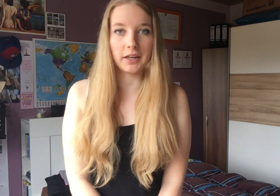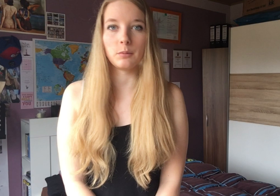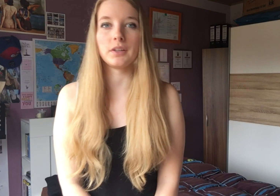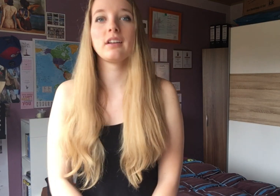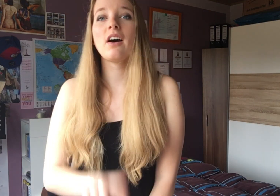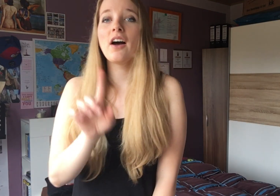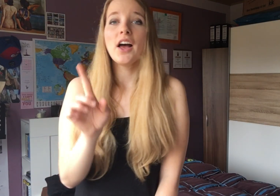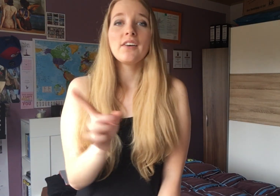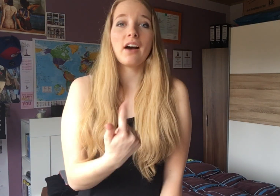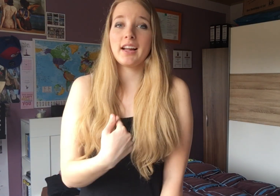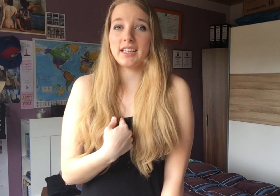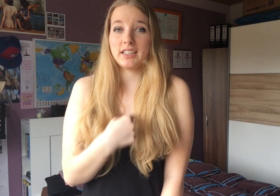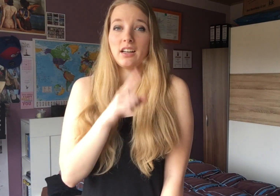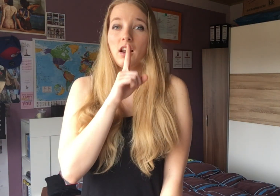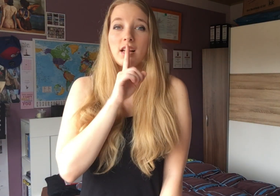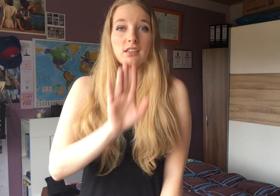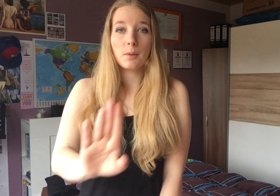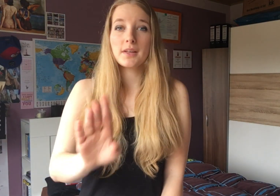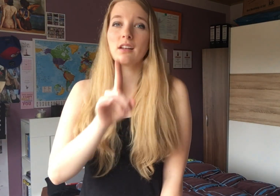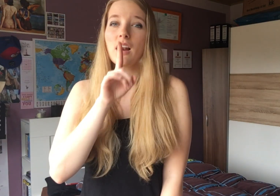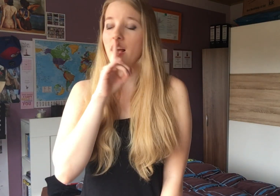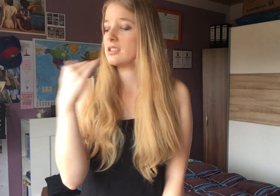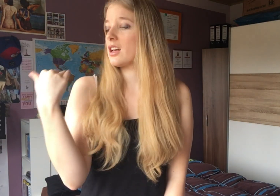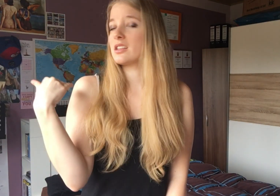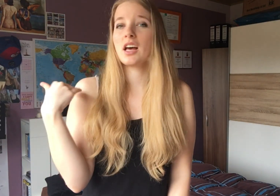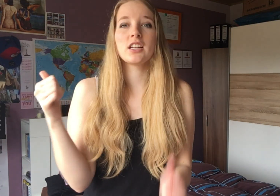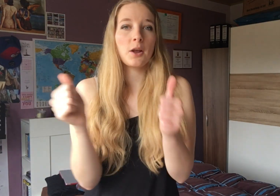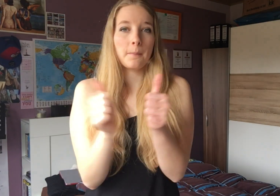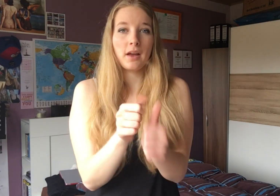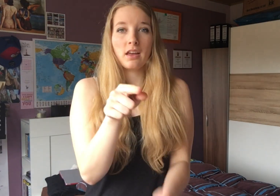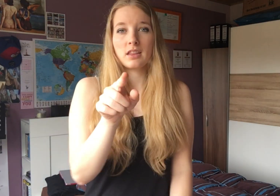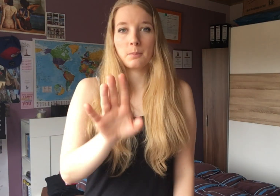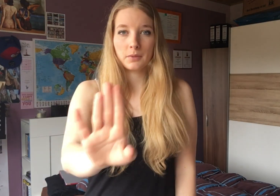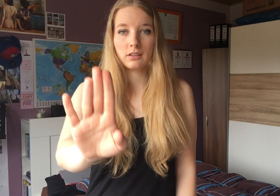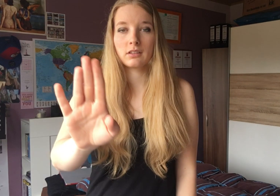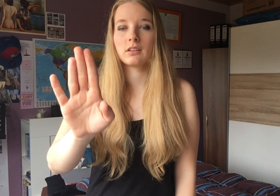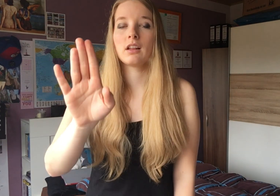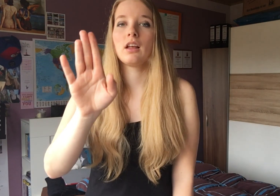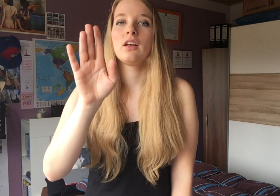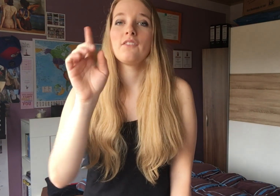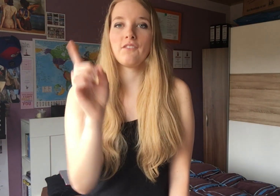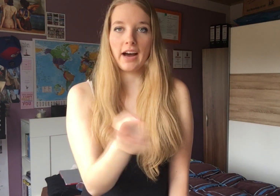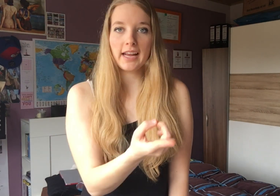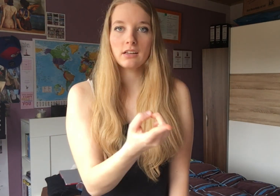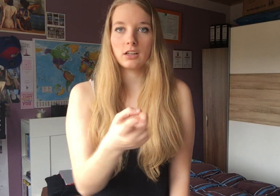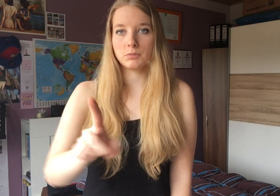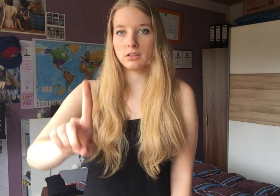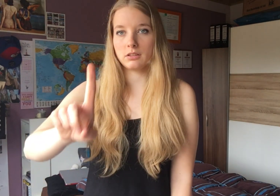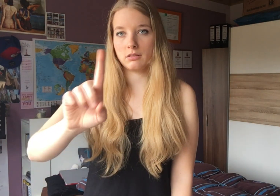beide bin. Weil ich glücklich bin, weil weil mit den